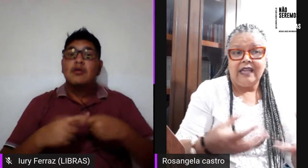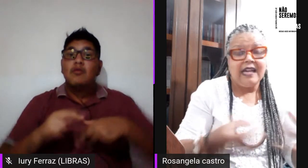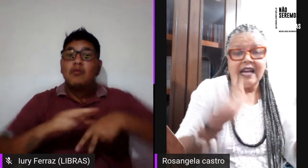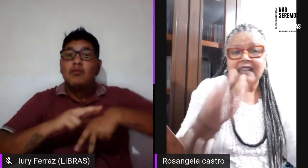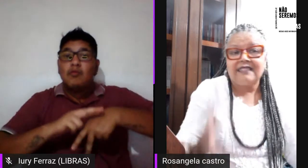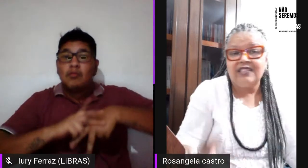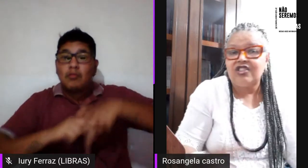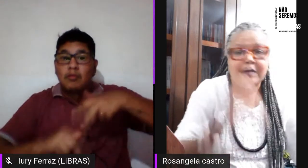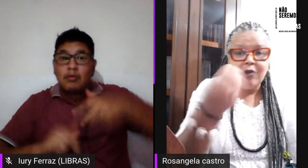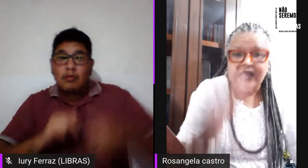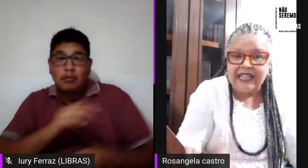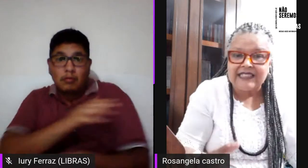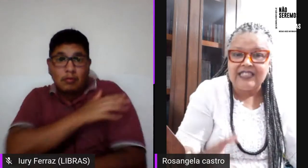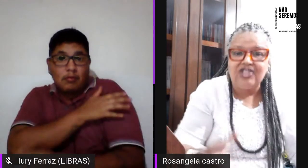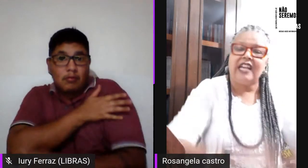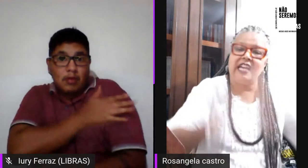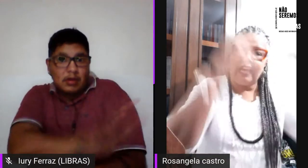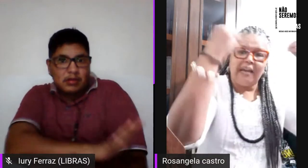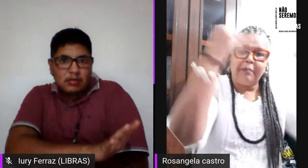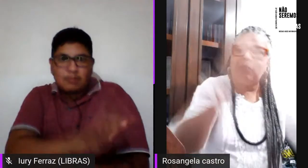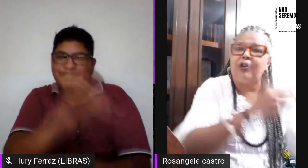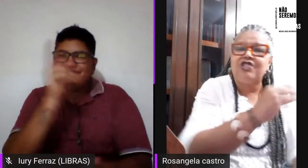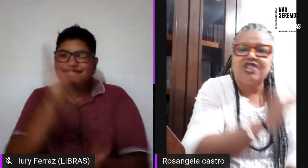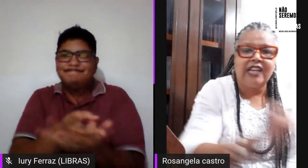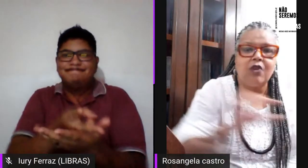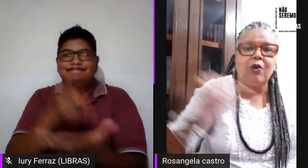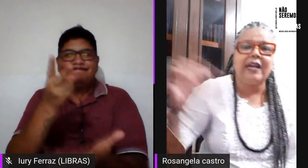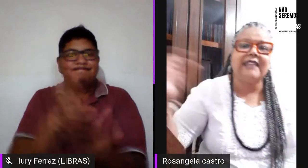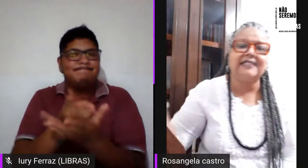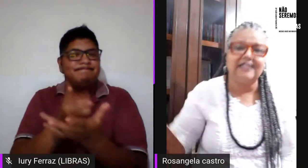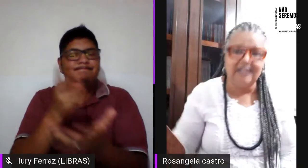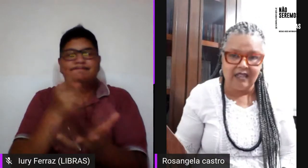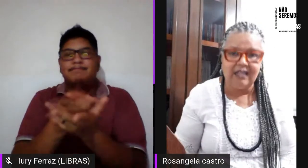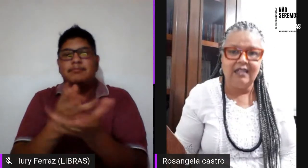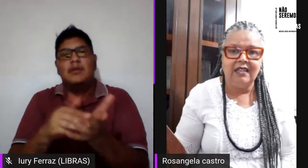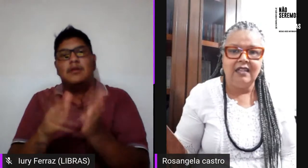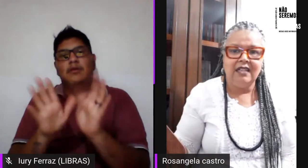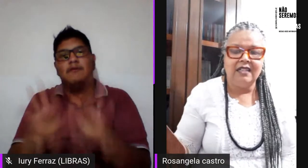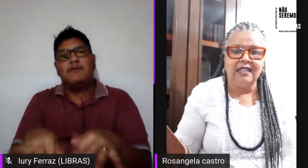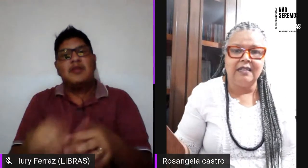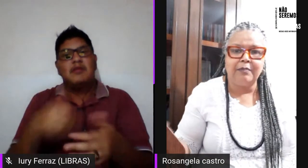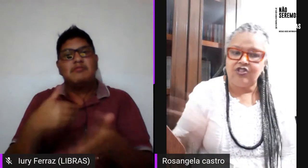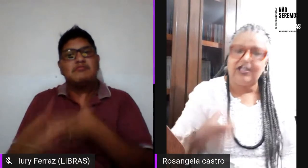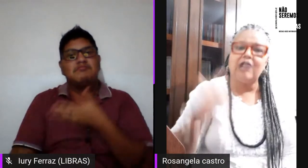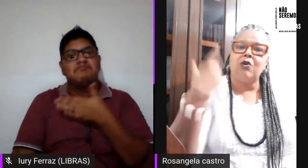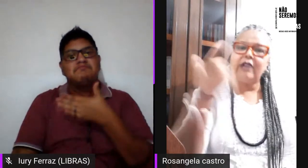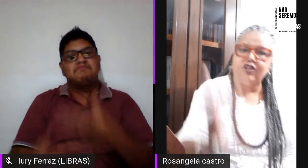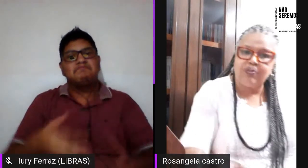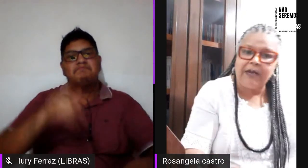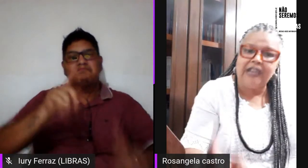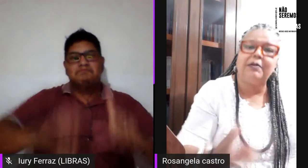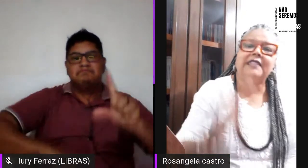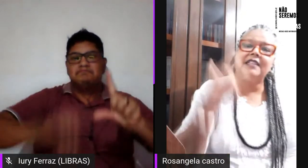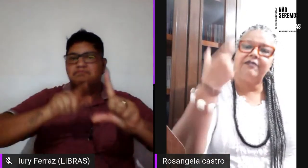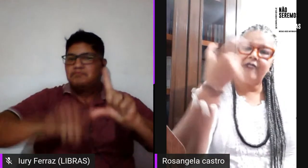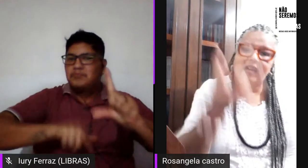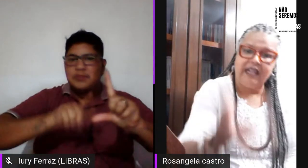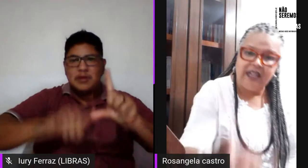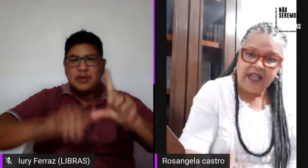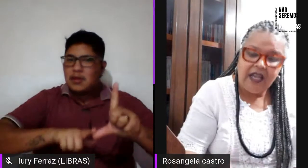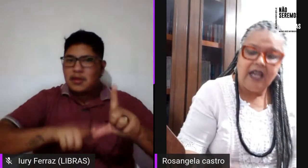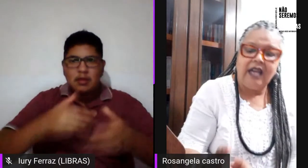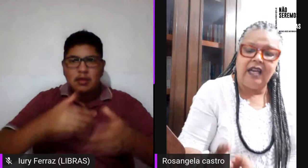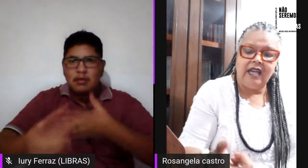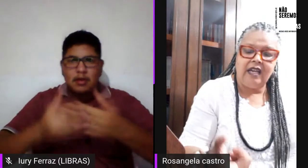quem é racista vai morrer racista, quem pode estar em qualquer sigla, né, pode estar em qualquer espaço, mas ele